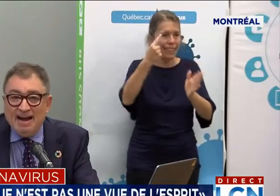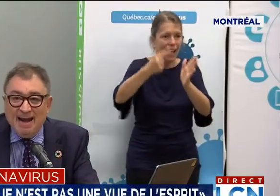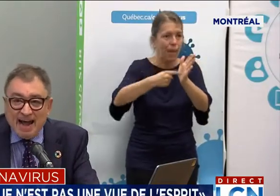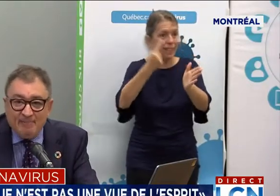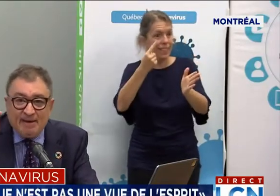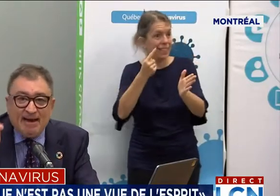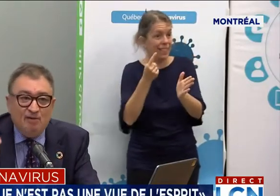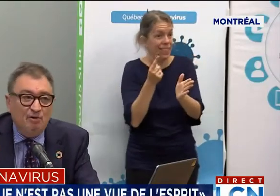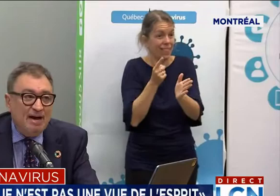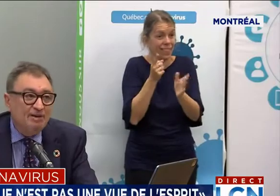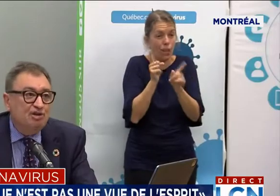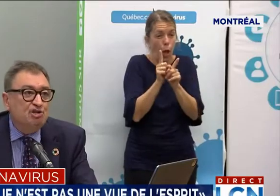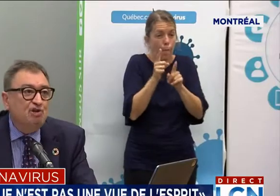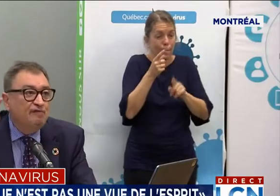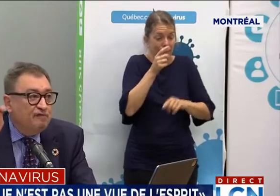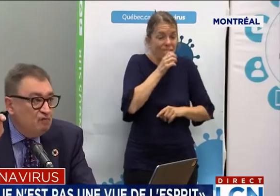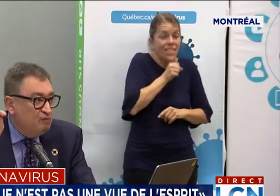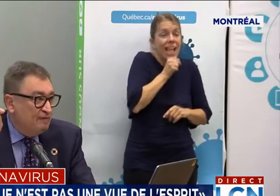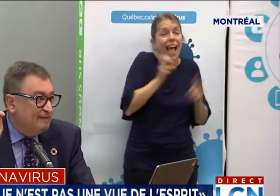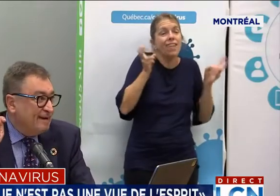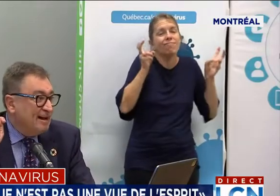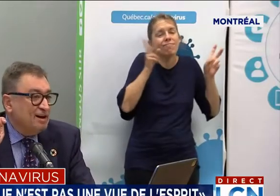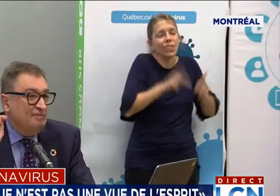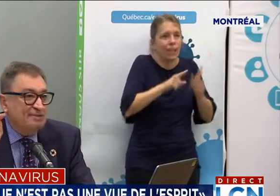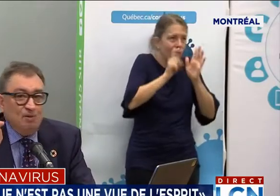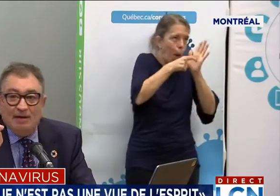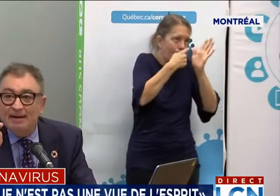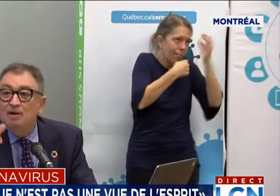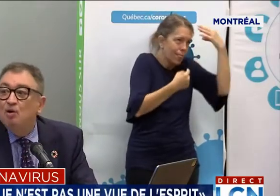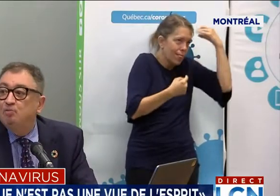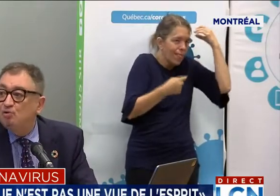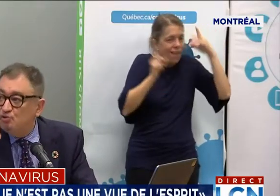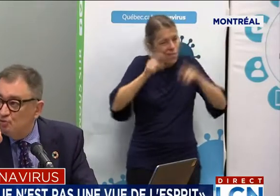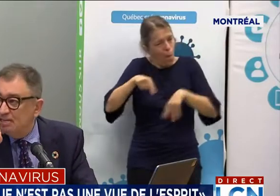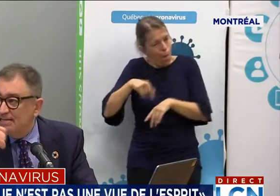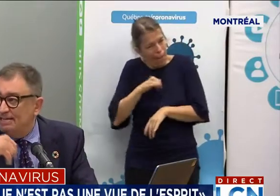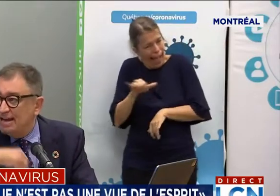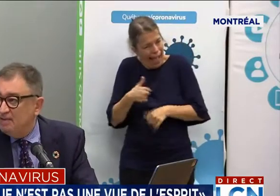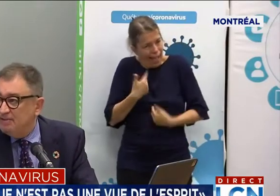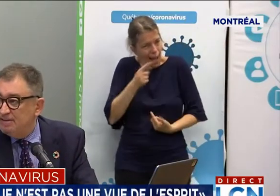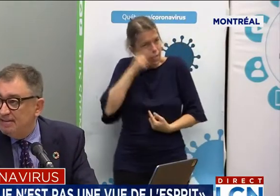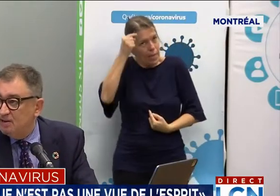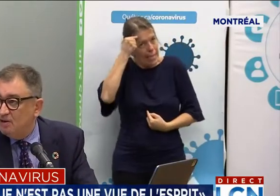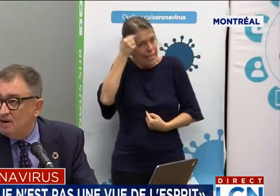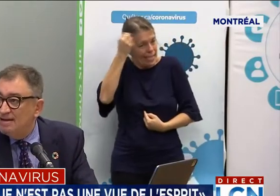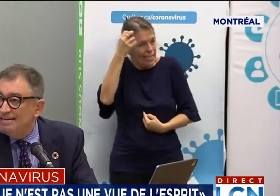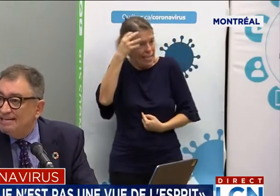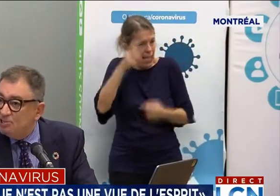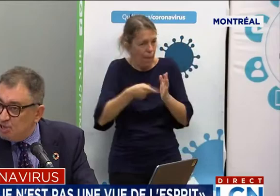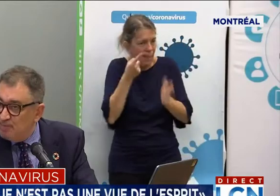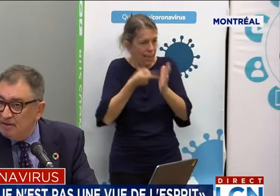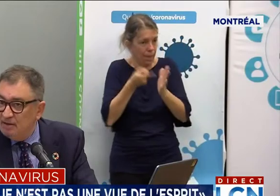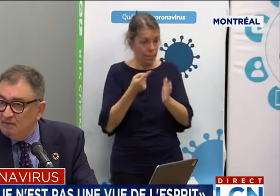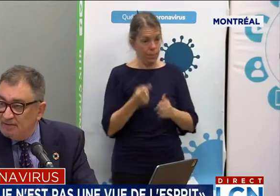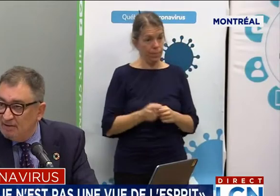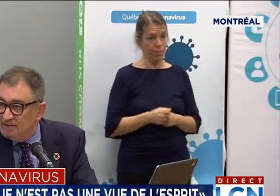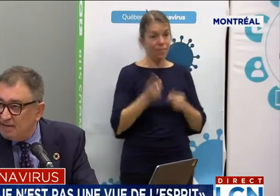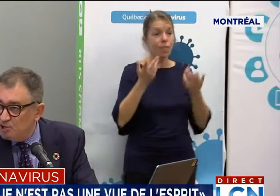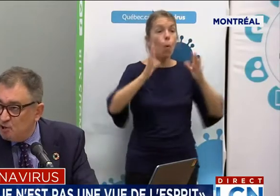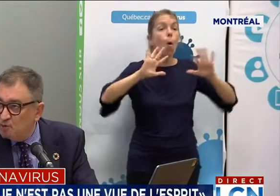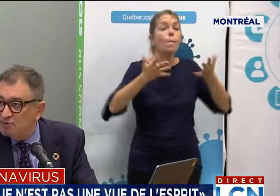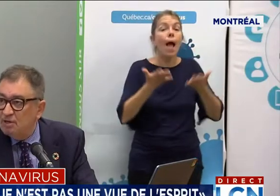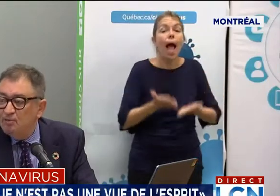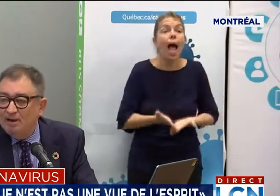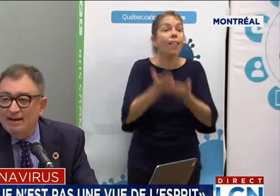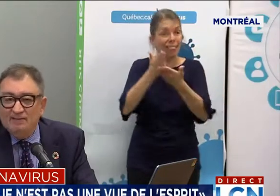moi la pierre angulaire de ce que vous pouvez faire comme citoyens pour nous aider à éviter des cas. Et si jamais vous avez